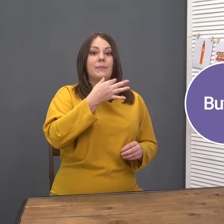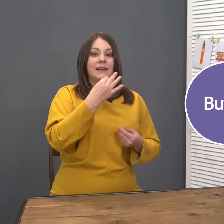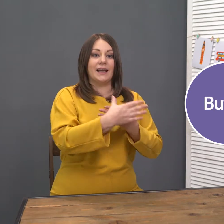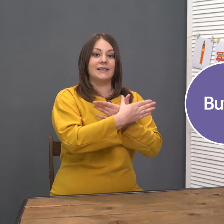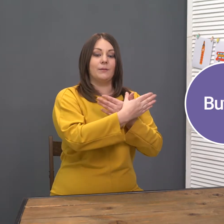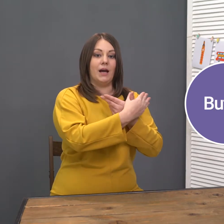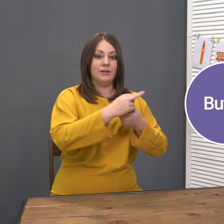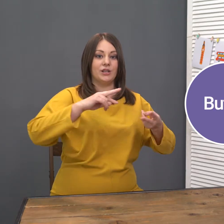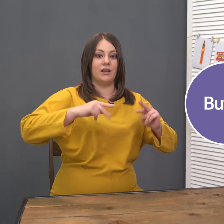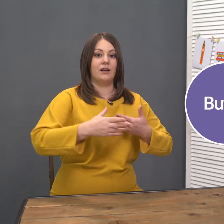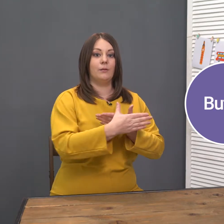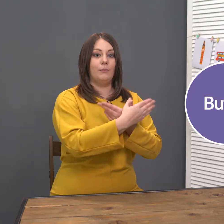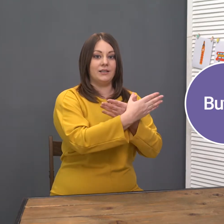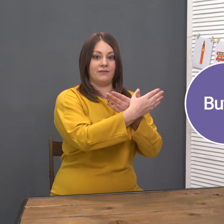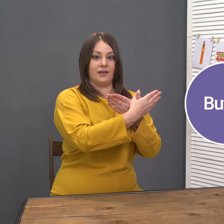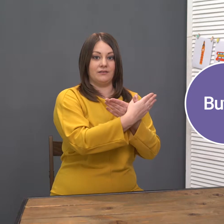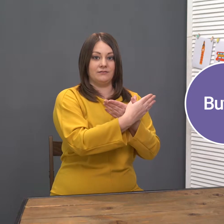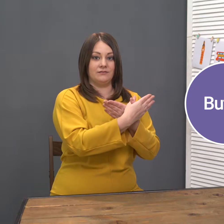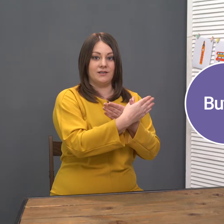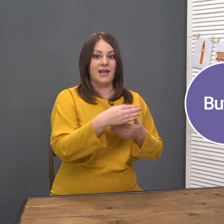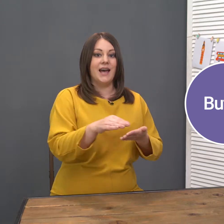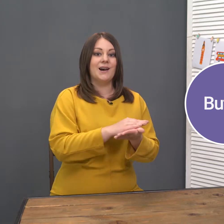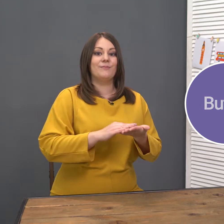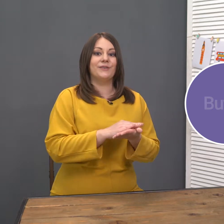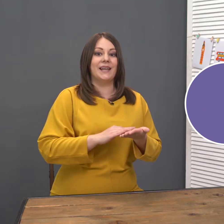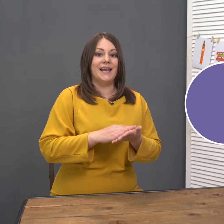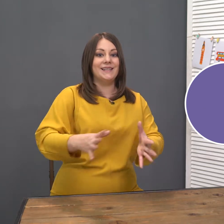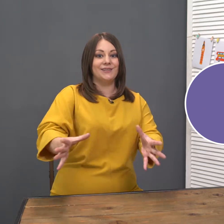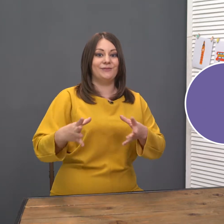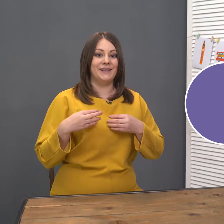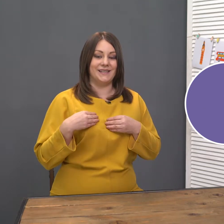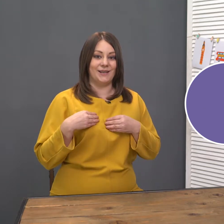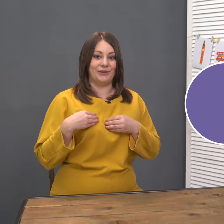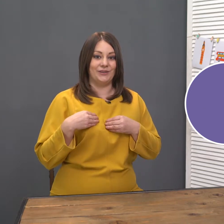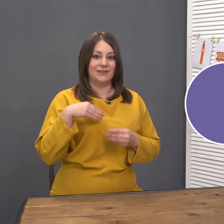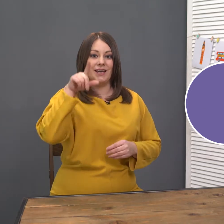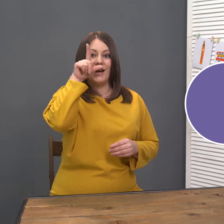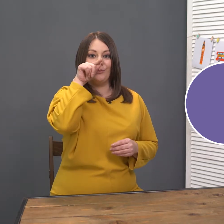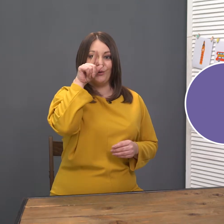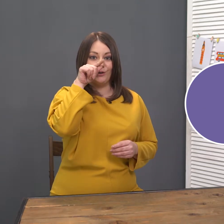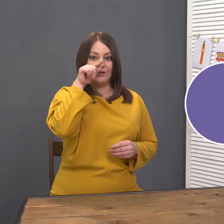прекрасная бабочка. Butterfly. Повторяйте вместе со мной. Bird.